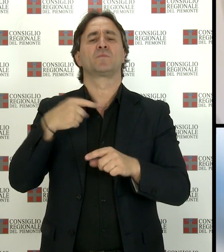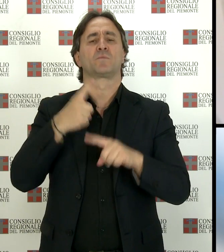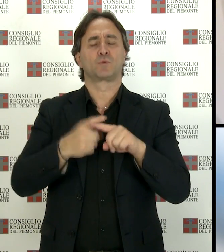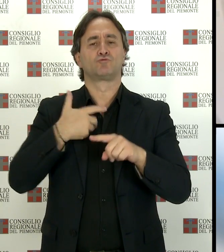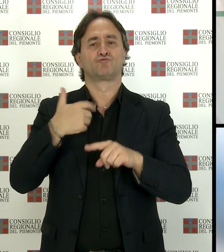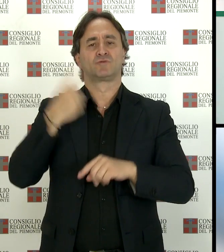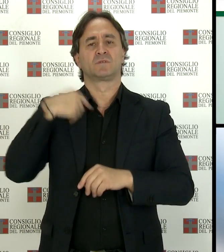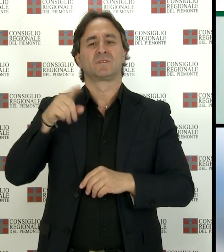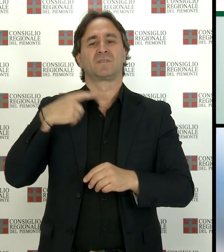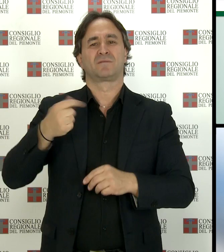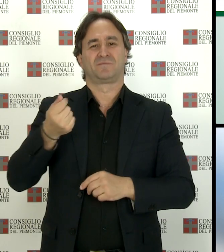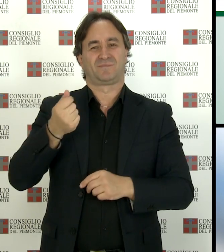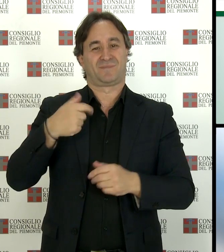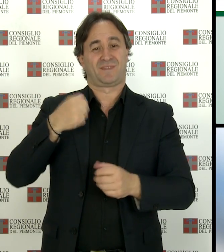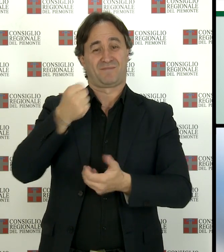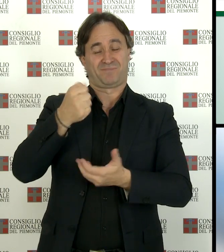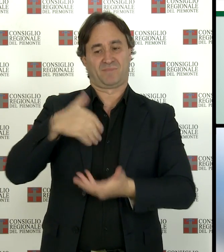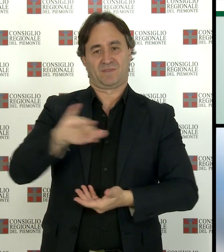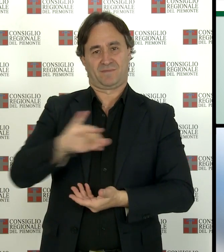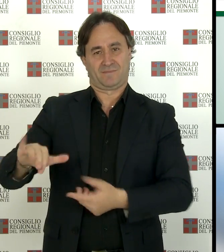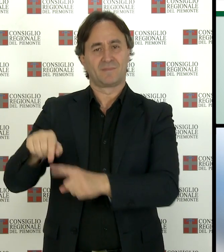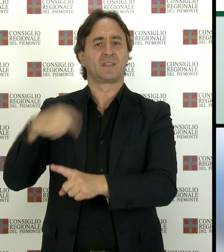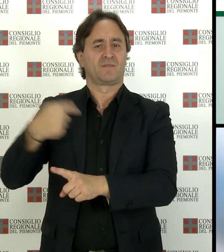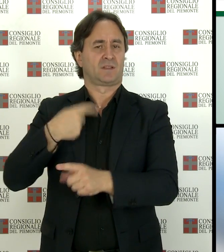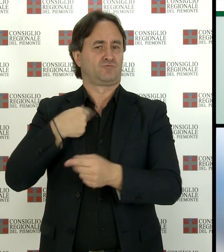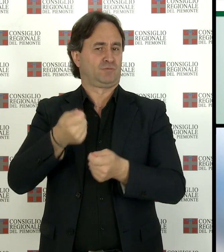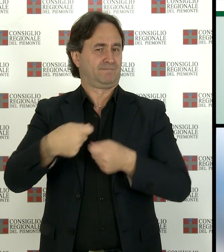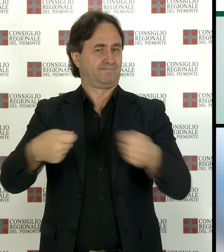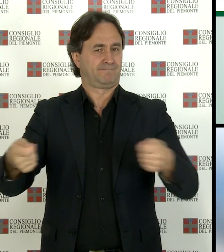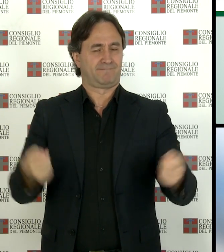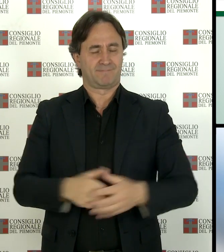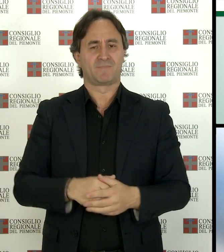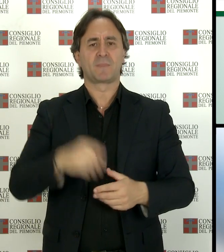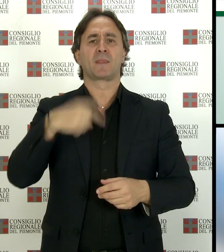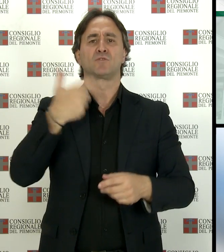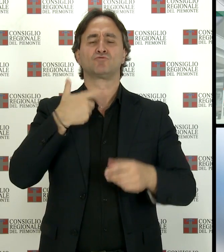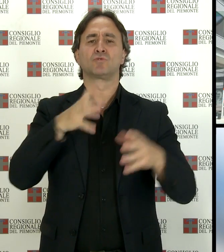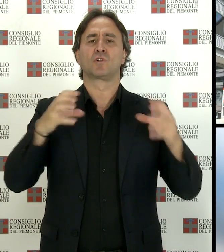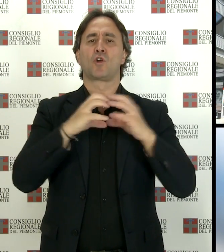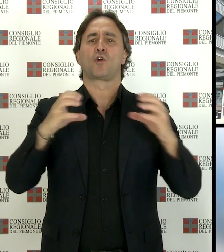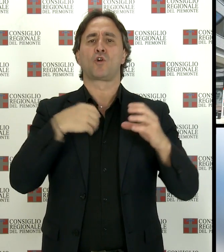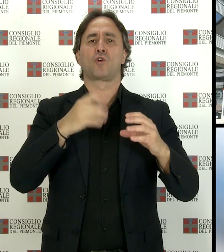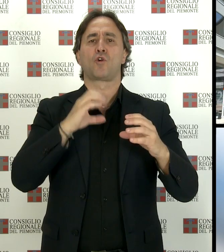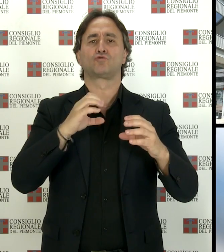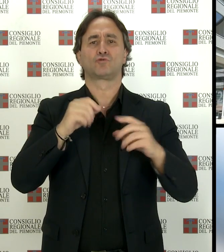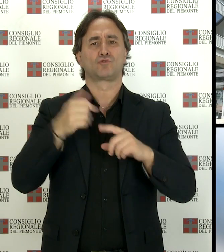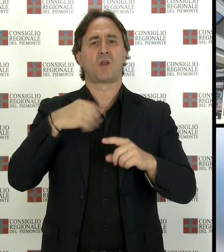finanziario nella pausa dei lavori sono state ricevute le delegazioni del consorzio di garanzia eurofidi e dei lavoratori esternalizzati di